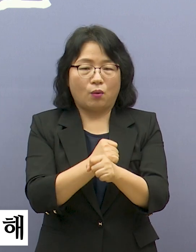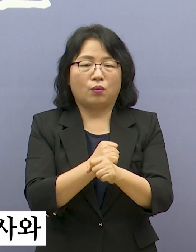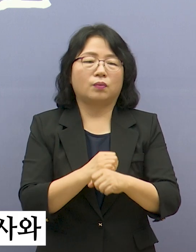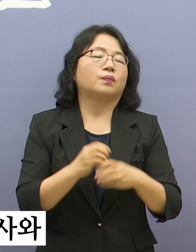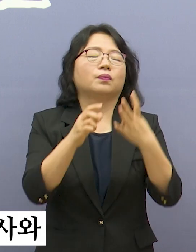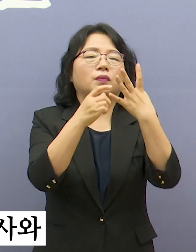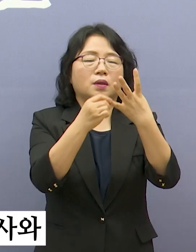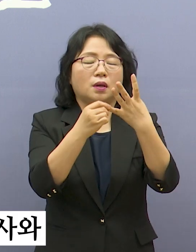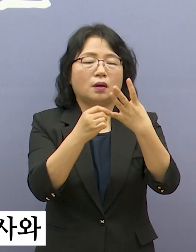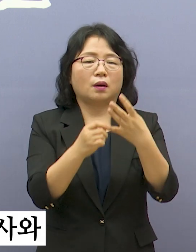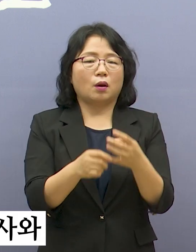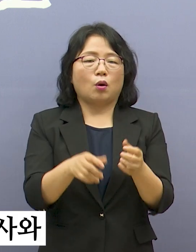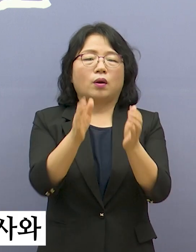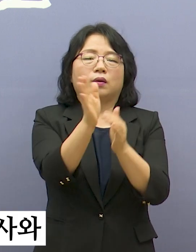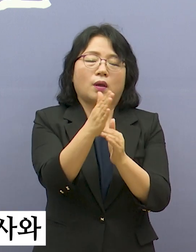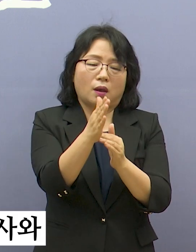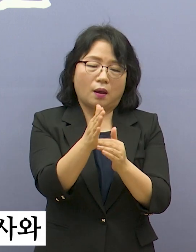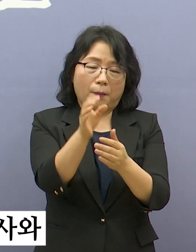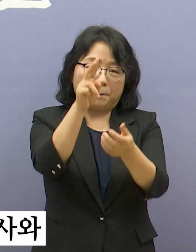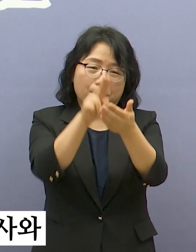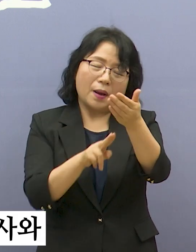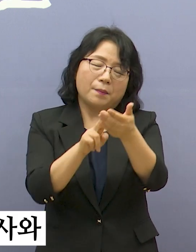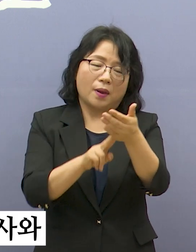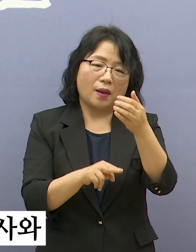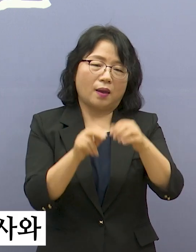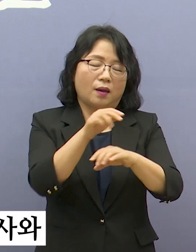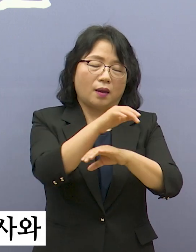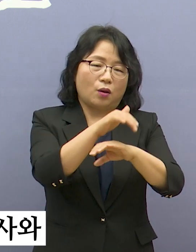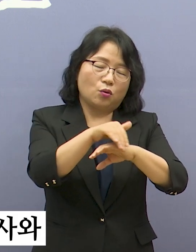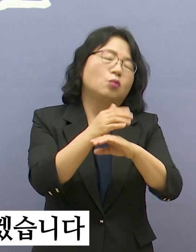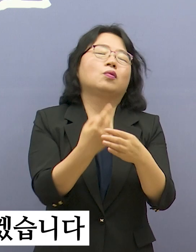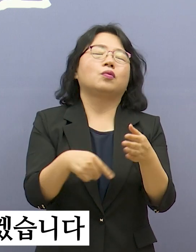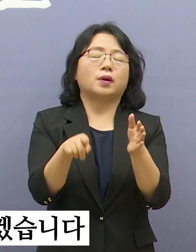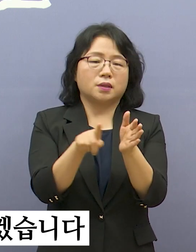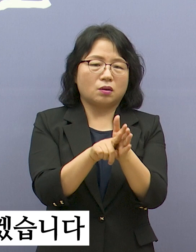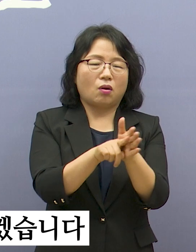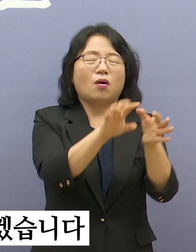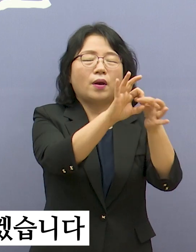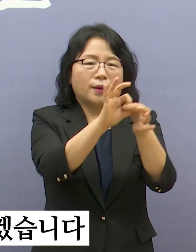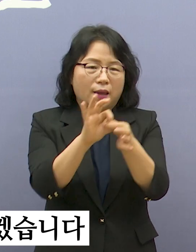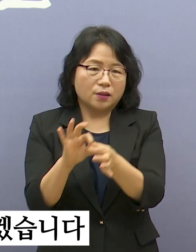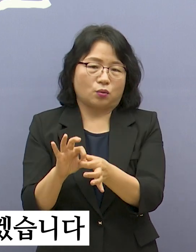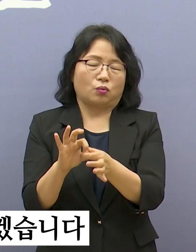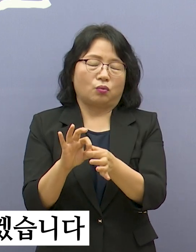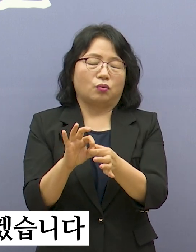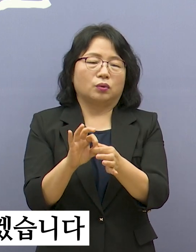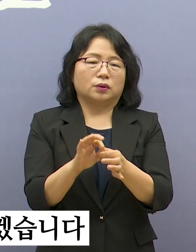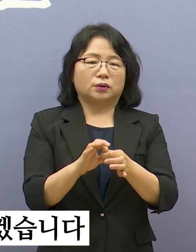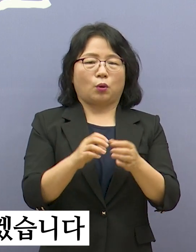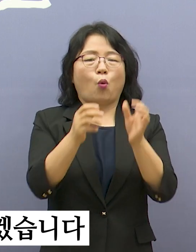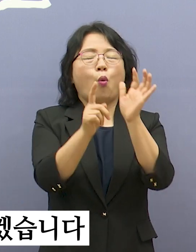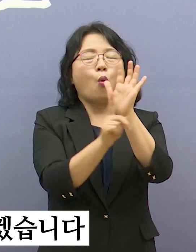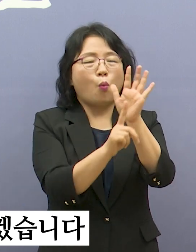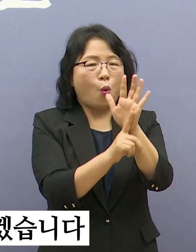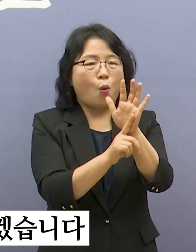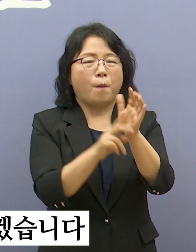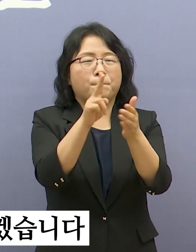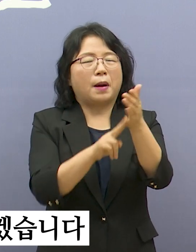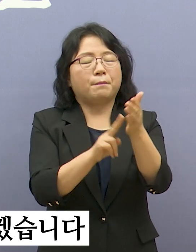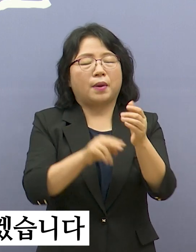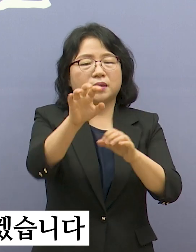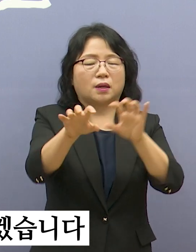대국민 홍보를 전개하고 특가 행사와 판로 확대 등을 적극 추진하도록